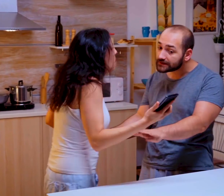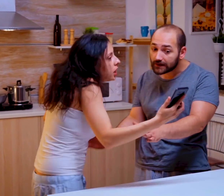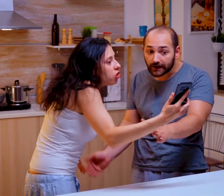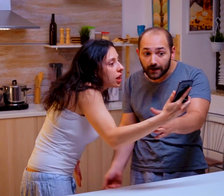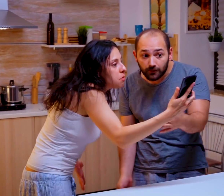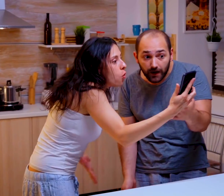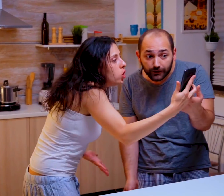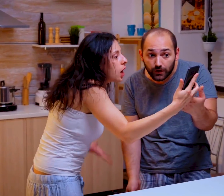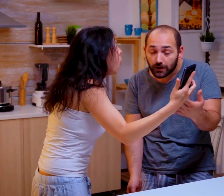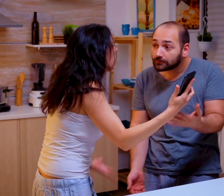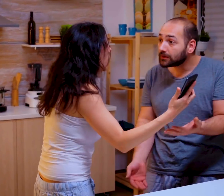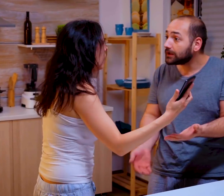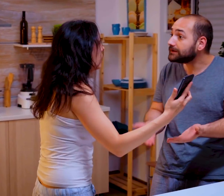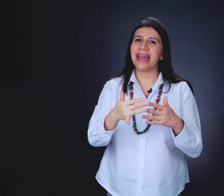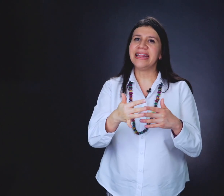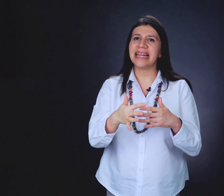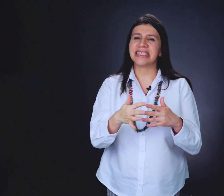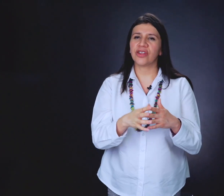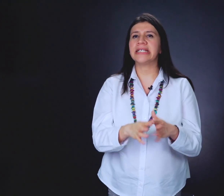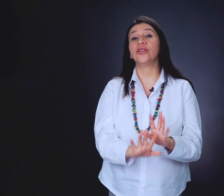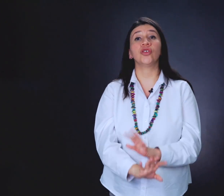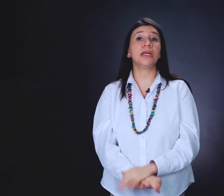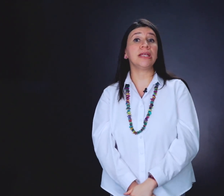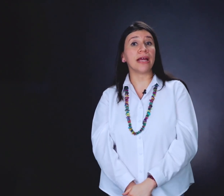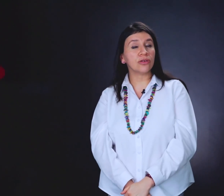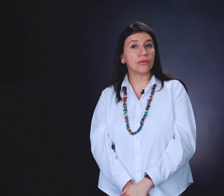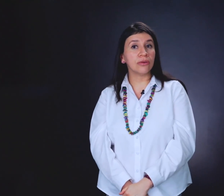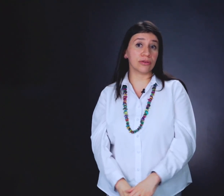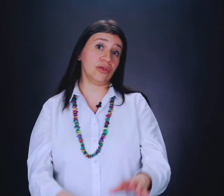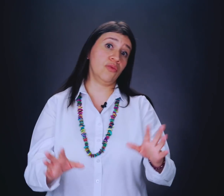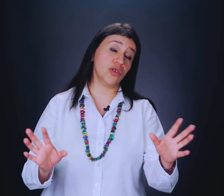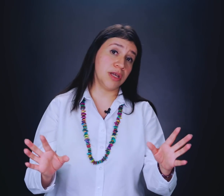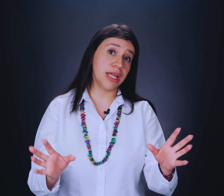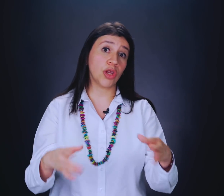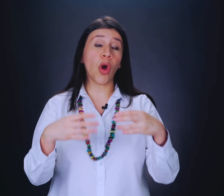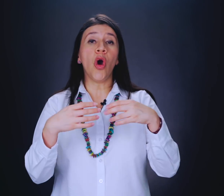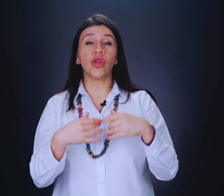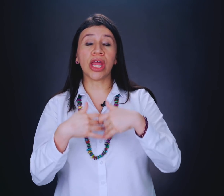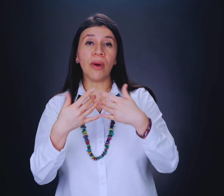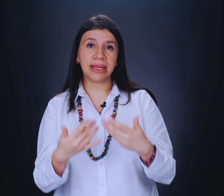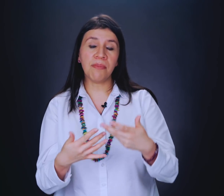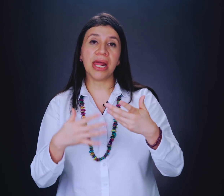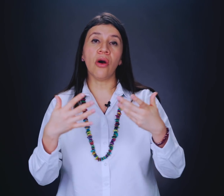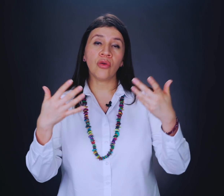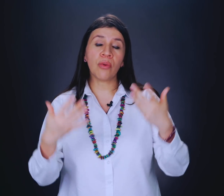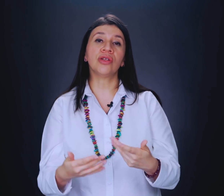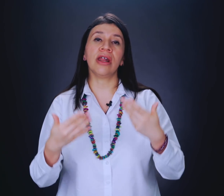como son. Y tampoco hay que caer en el exceso de, es que yo soy bien directo. Entonces, como soy bien directo, no tengo el temple o no encuentro la